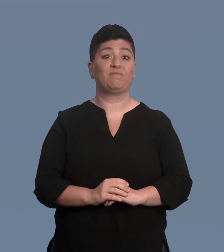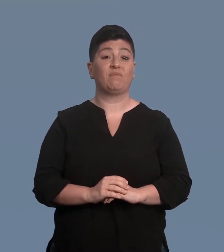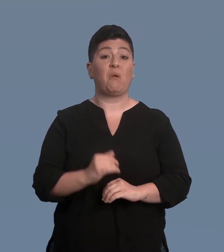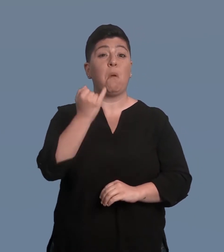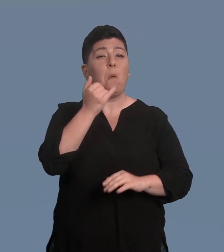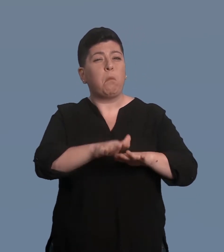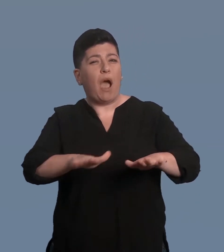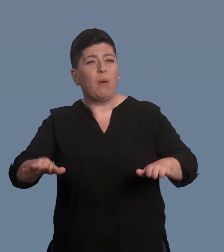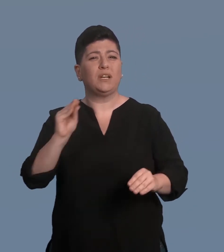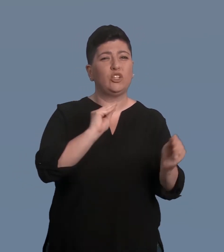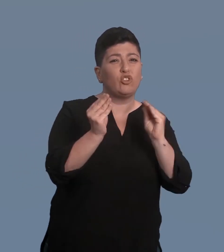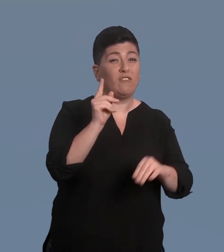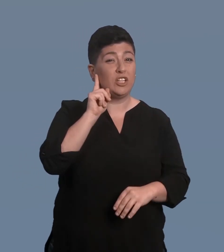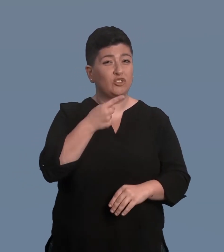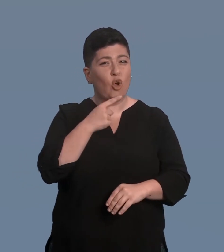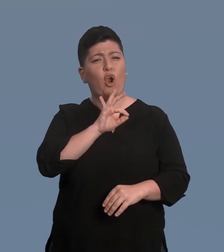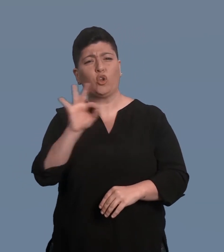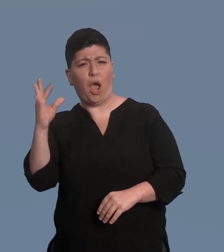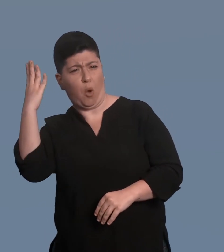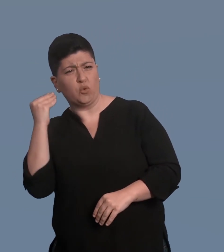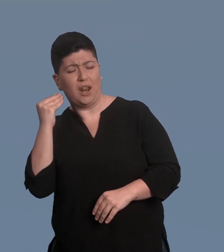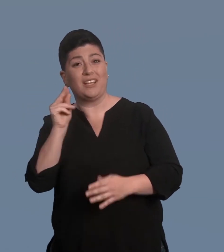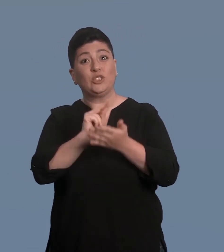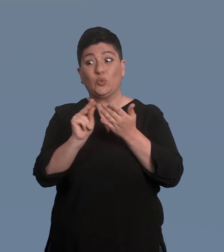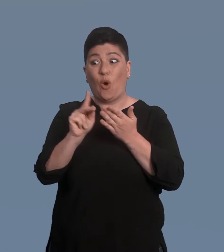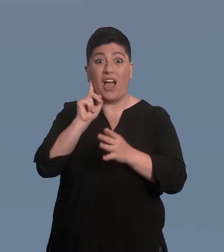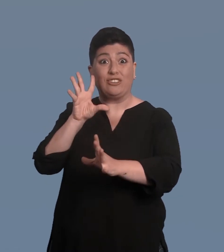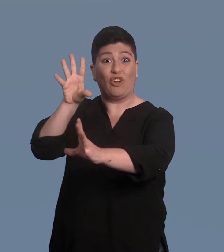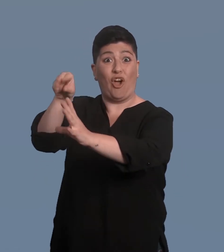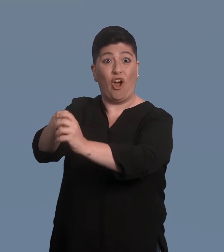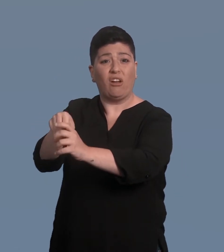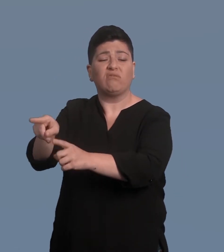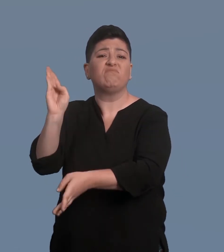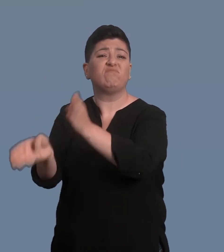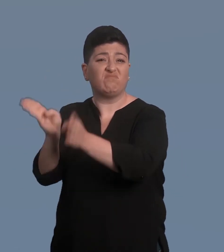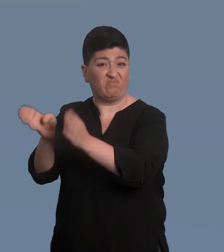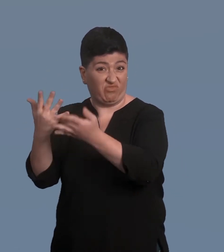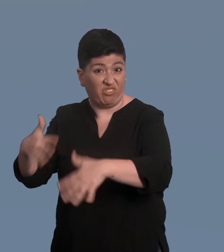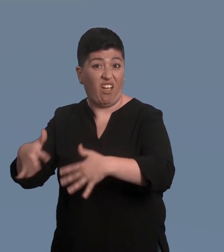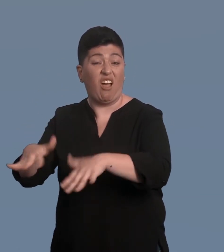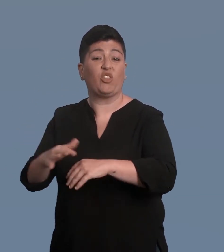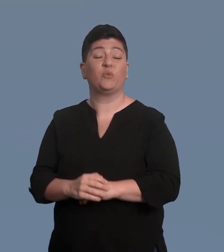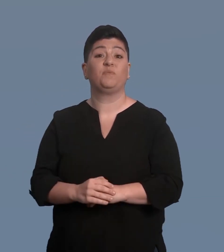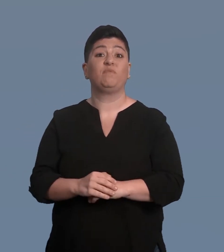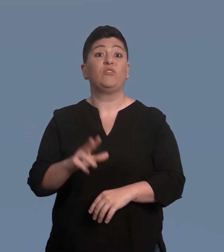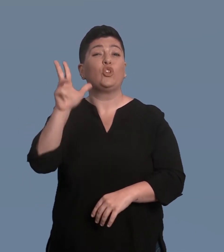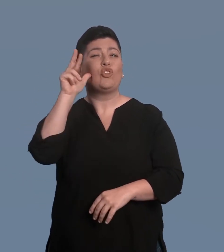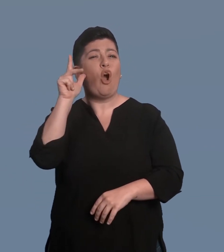udenti sono state svantaggiate nella formazione e nella vita lavorativa. Bambini e giovani sordi o audiolesi sono stati anche